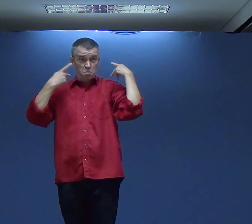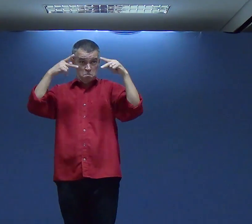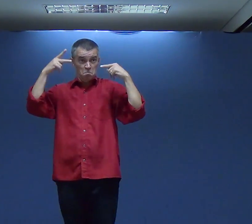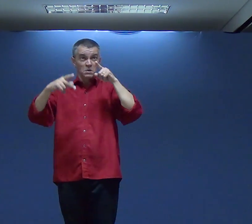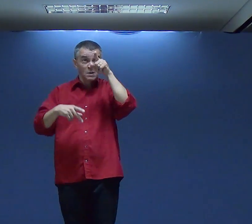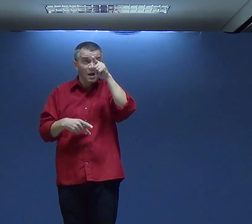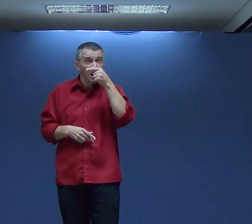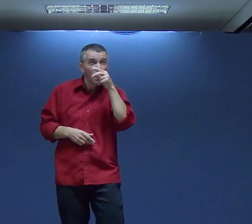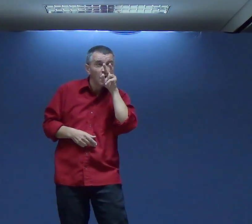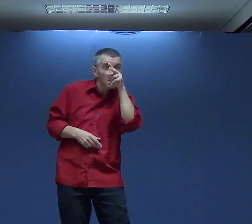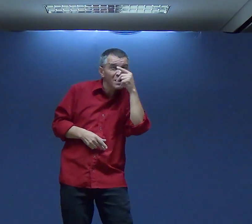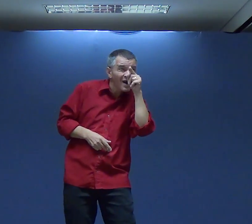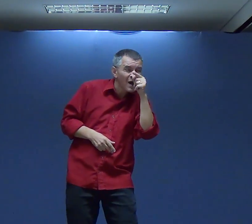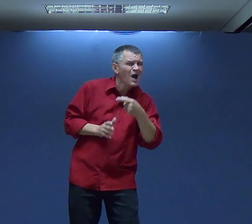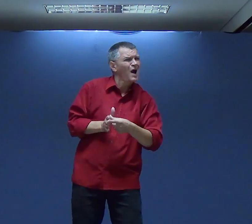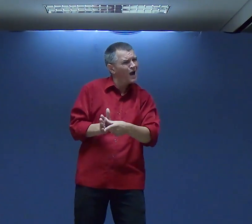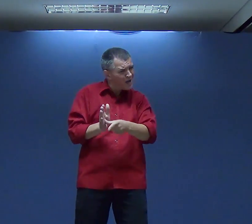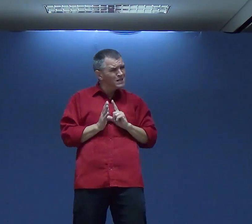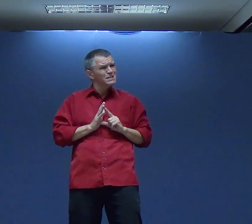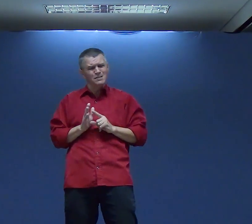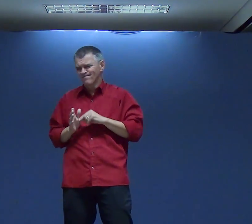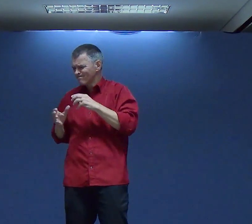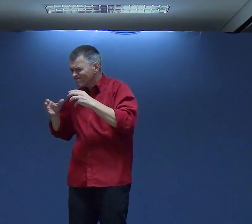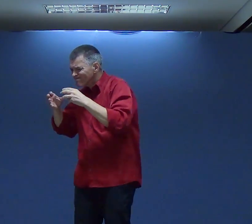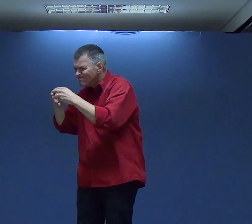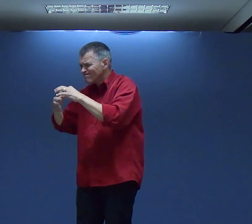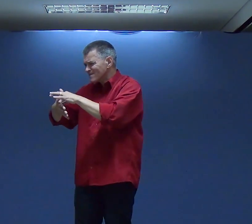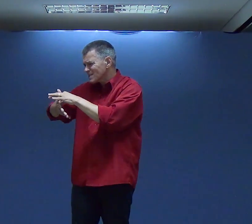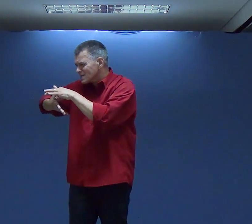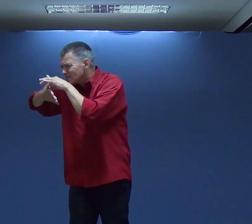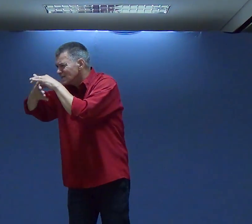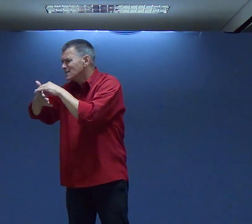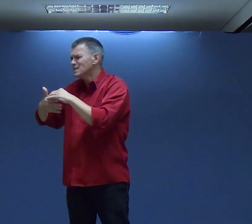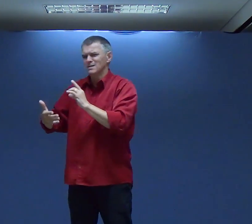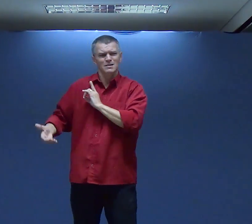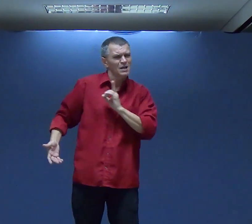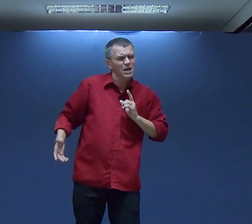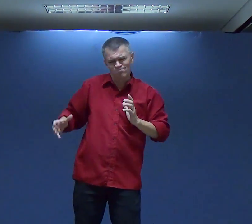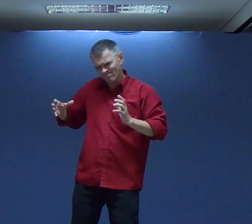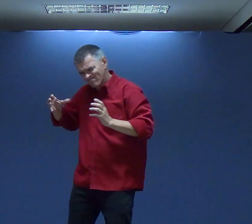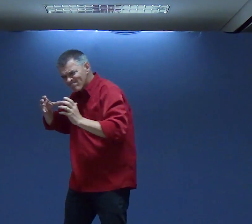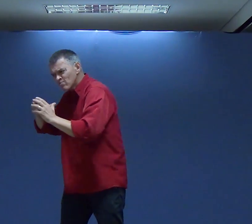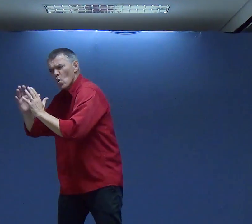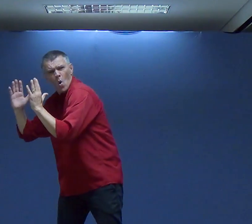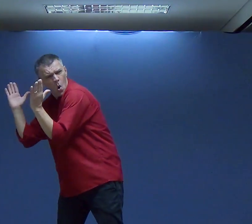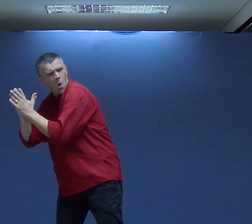oração Você já orou Pelo Pastor Pascoal? Para que ele Possa vir Se reunir